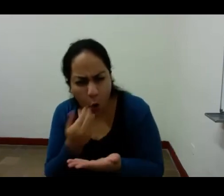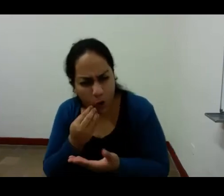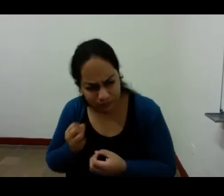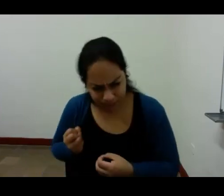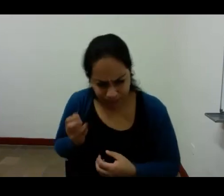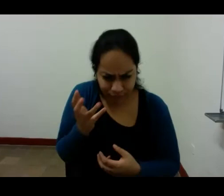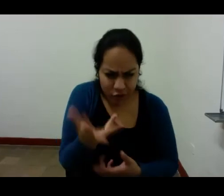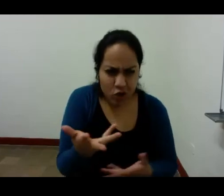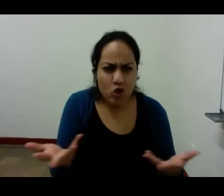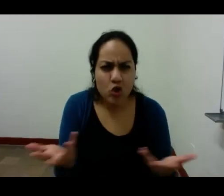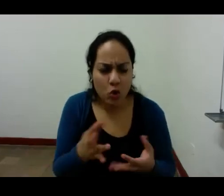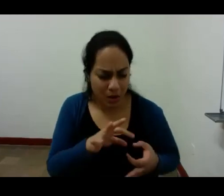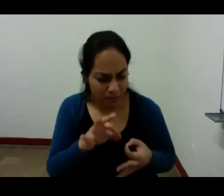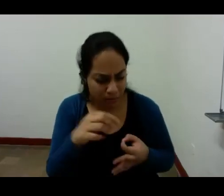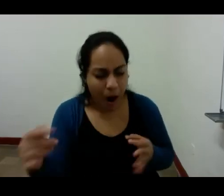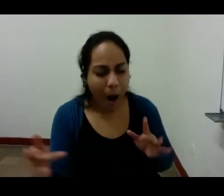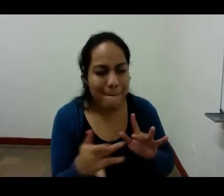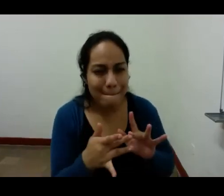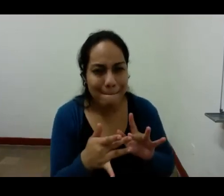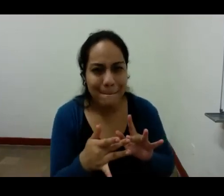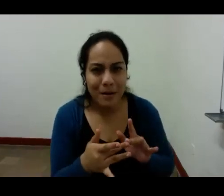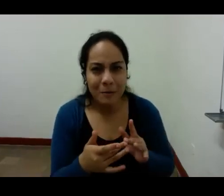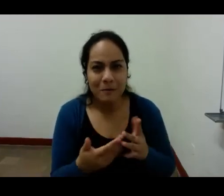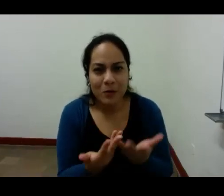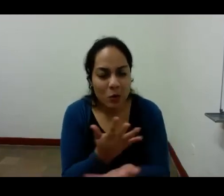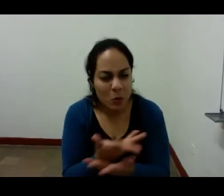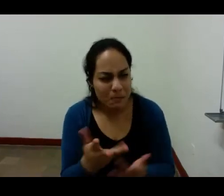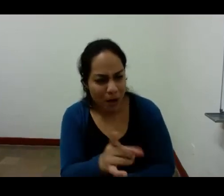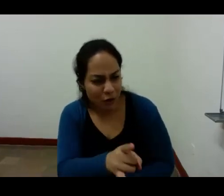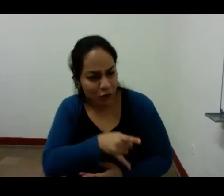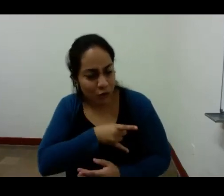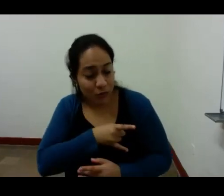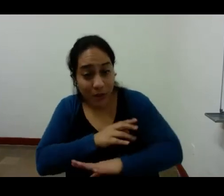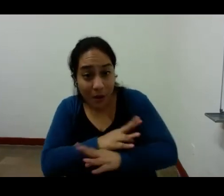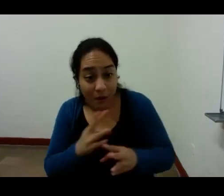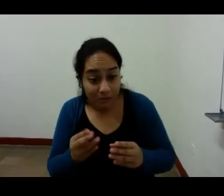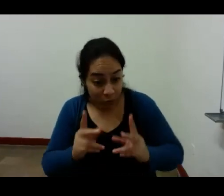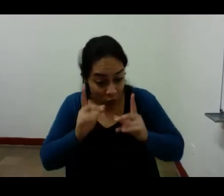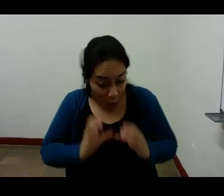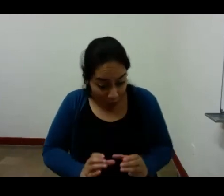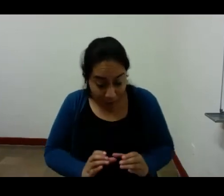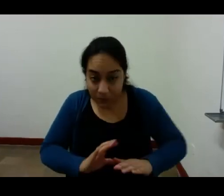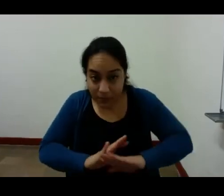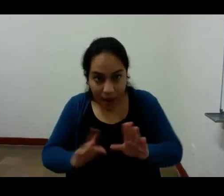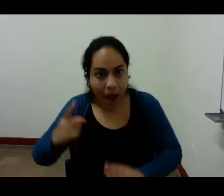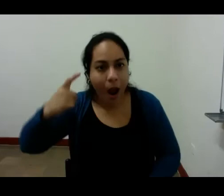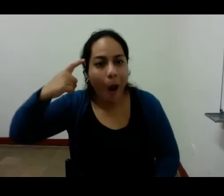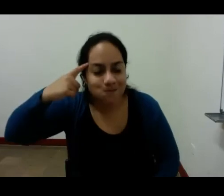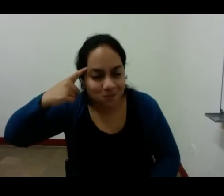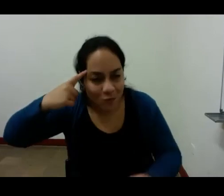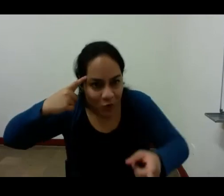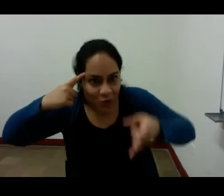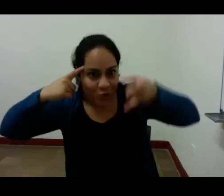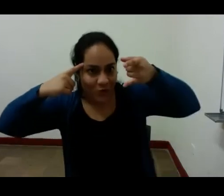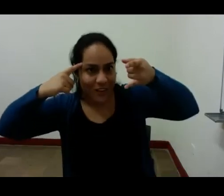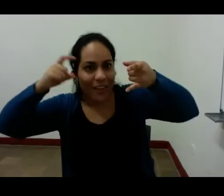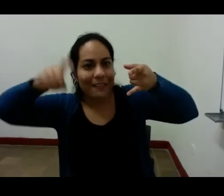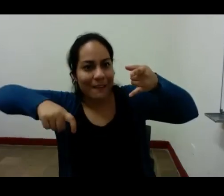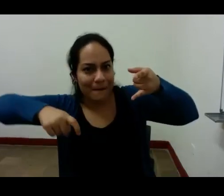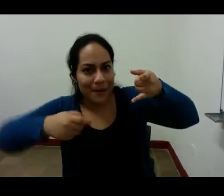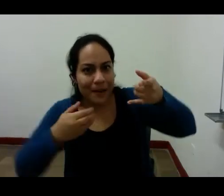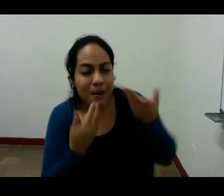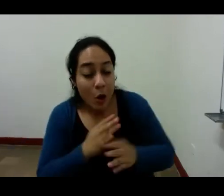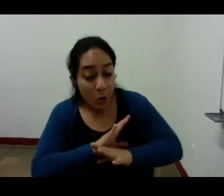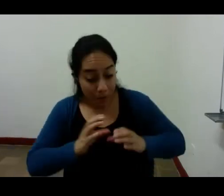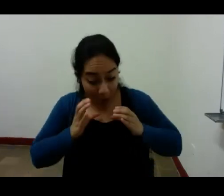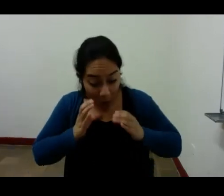no sentirlo físicamente sino mentalmente ya no es el cuerpo el